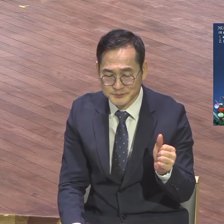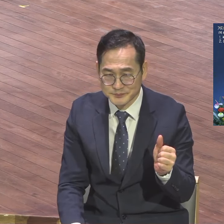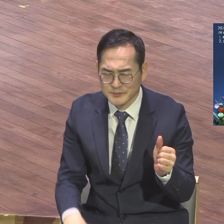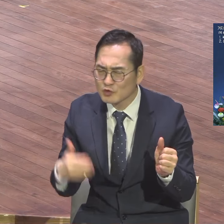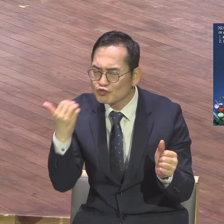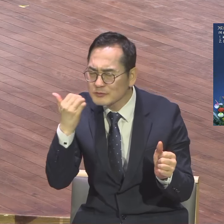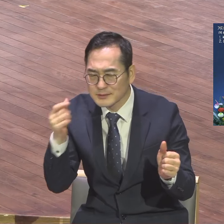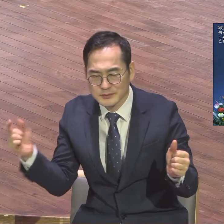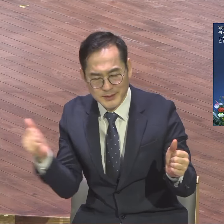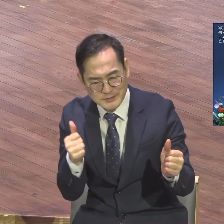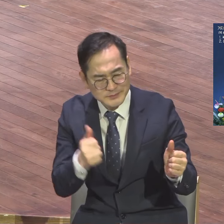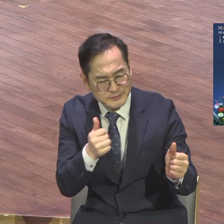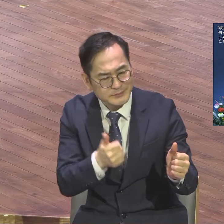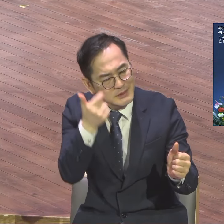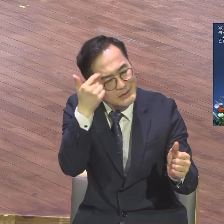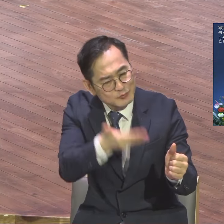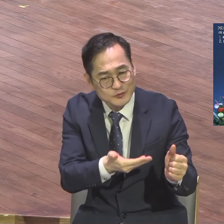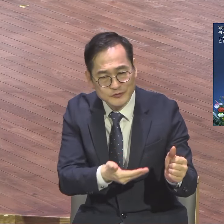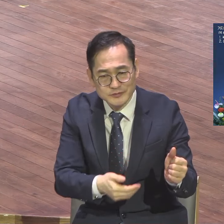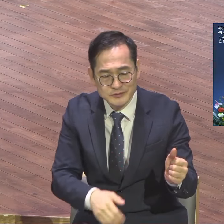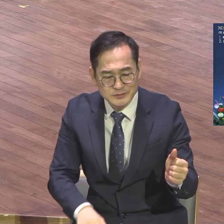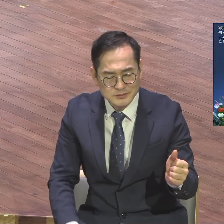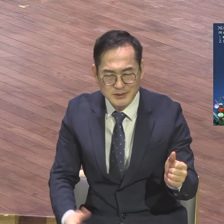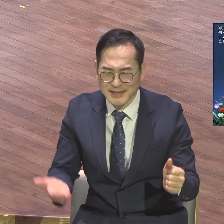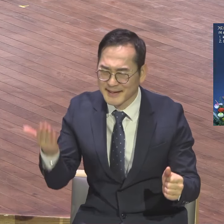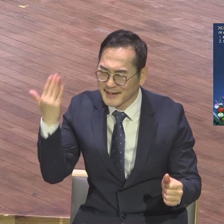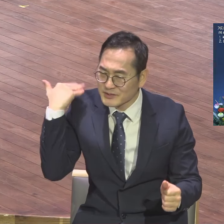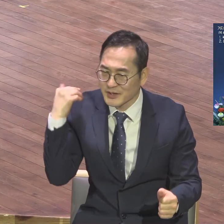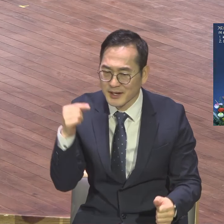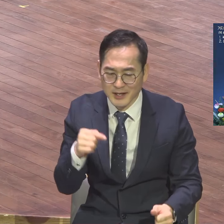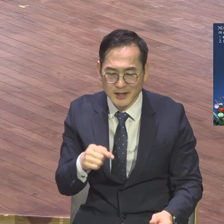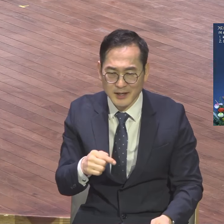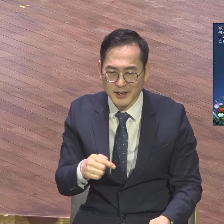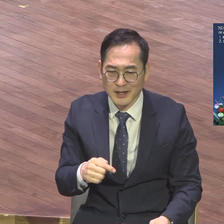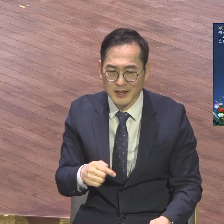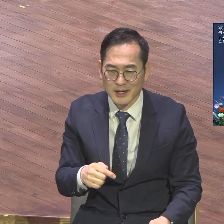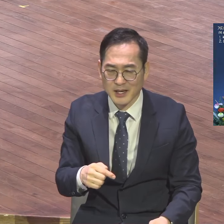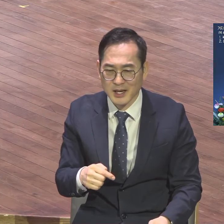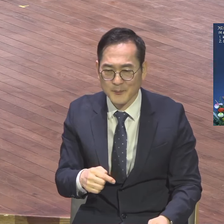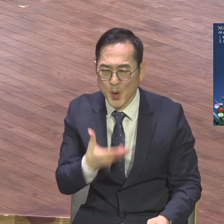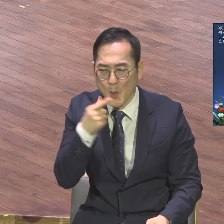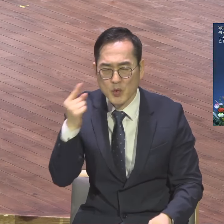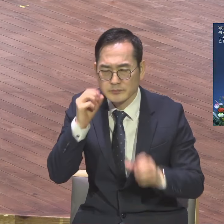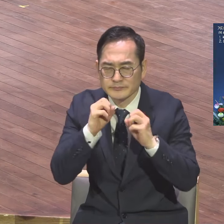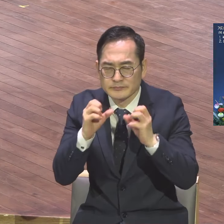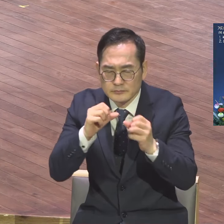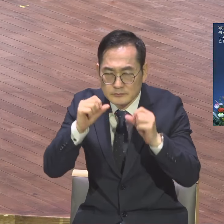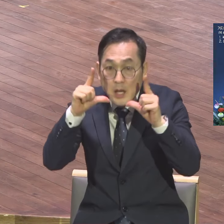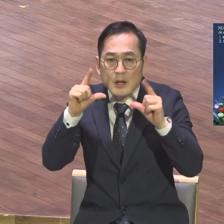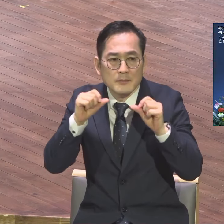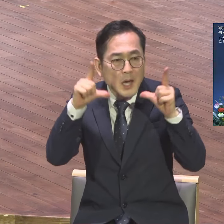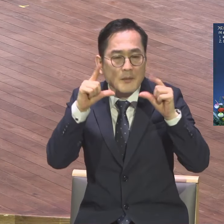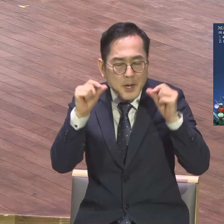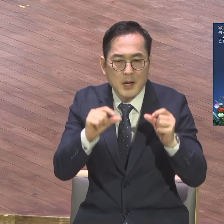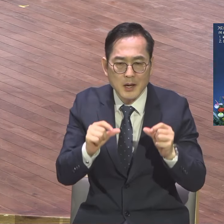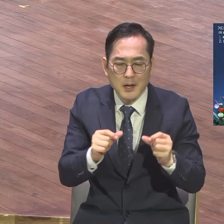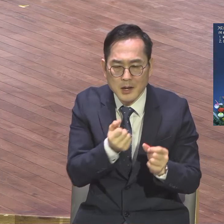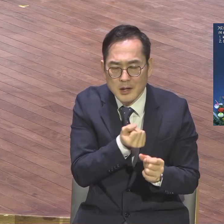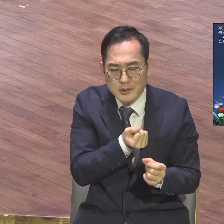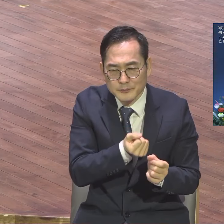질문했습니다 그 당시 아주 뭐 대각성운동의 선고자였지요 세계적인 인물이지요 이